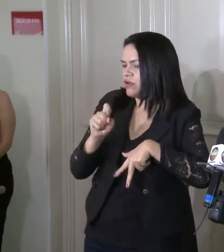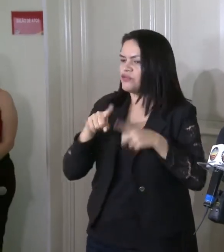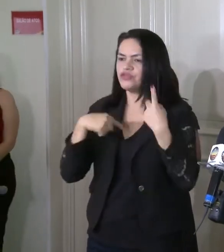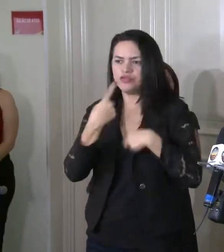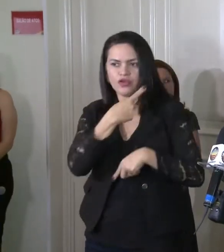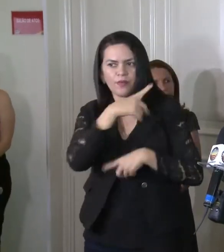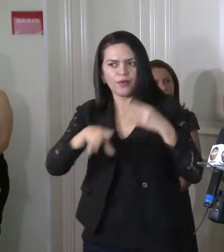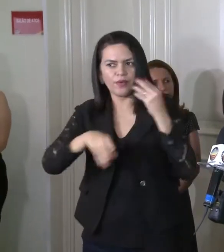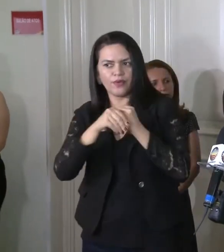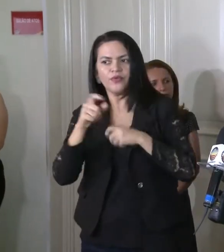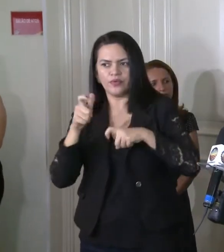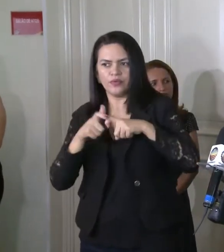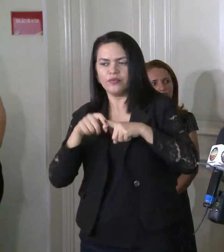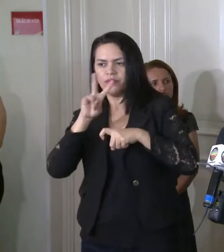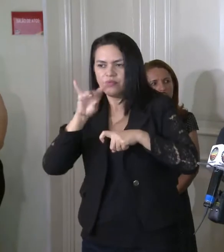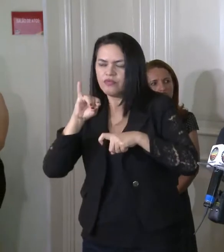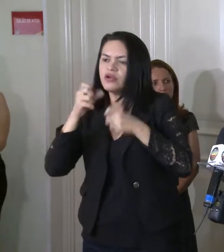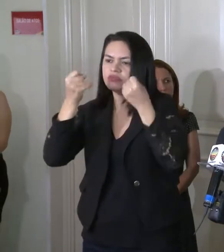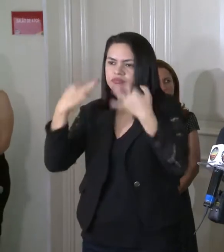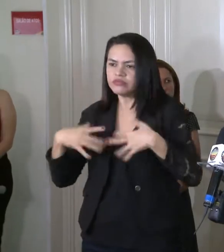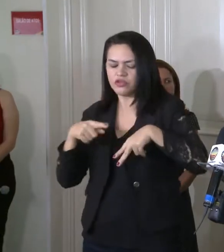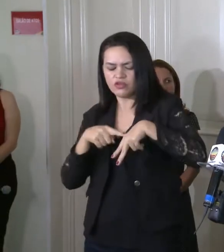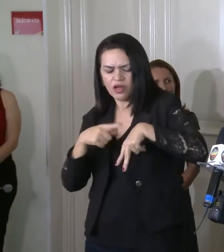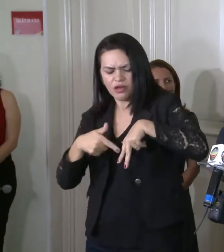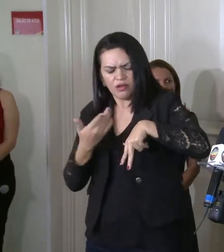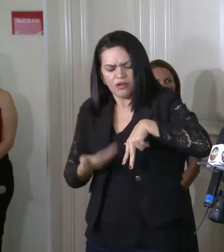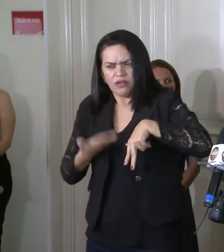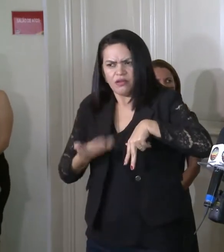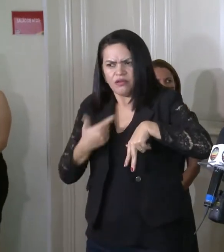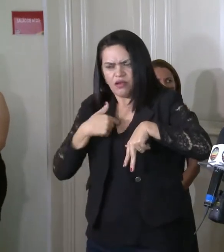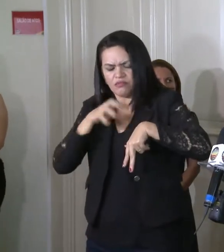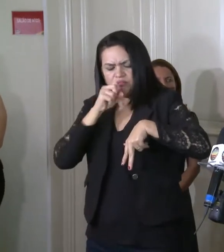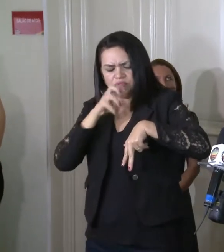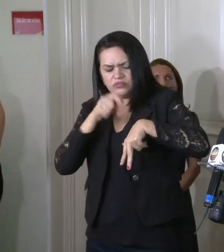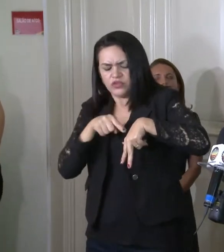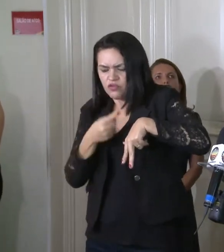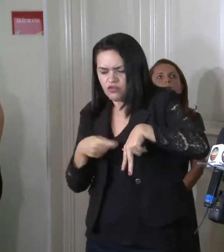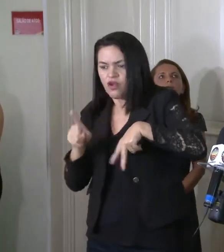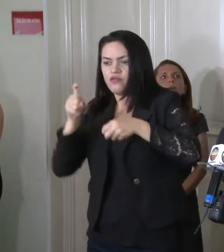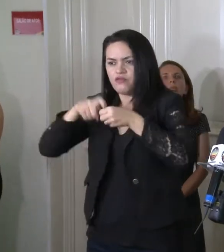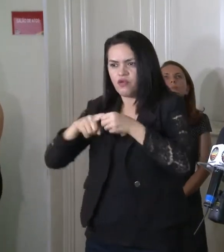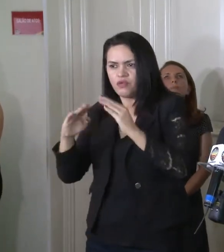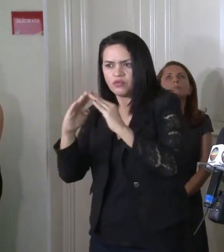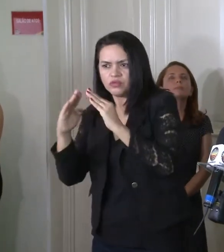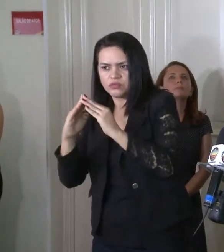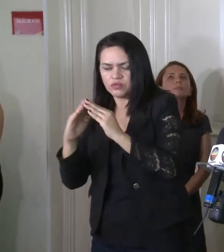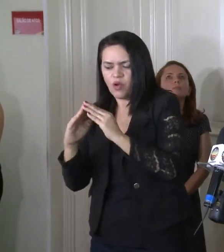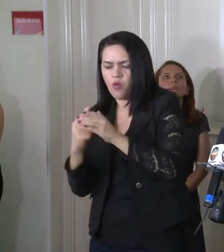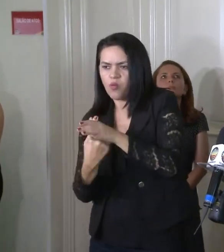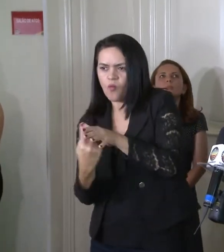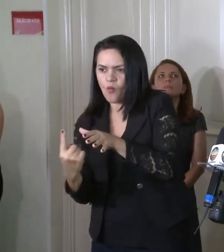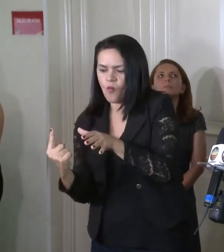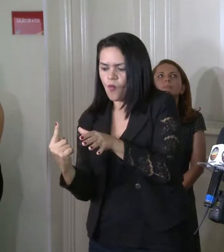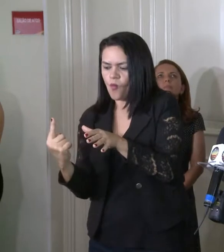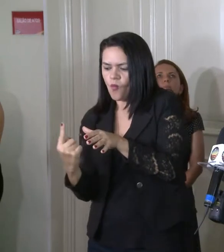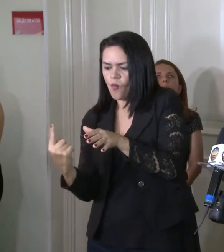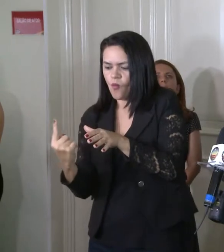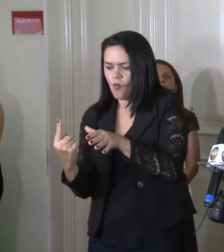Pacheco vai complementar a minha fala, eles serão orientados e encaminhados para o seu domicílio com a medida do isolamento, que será